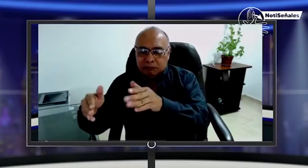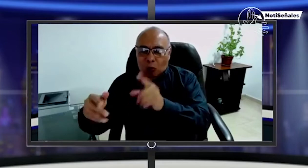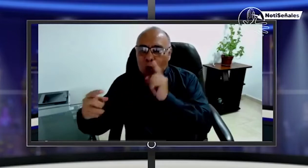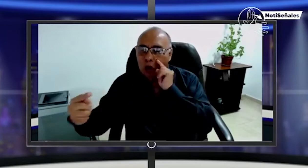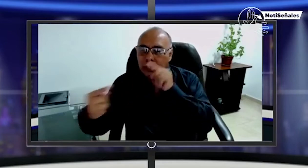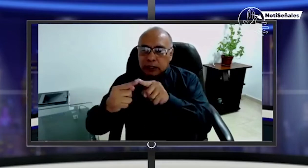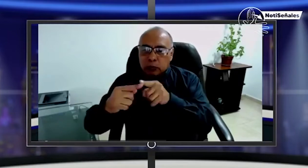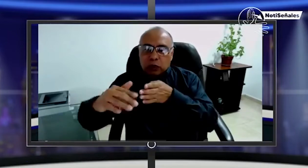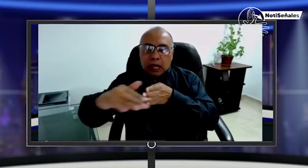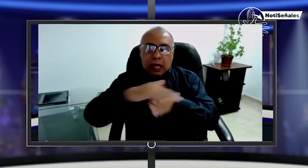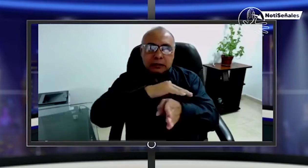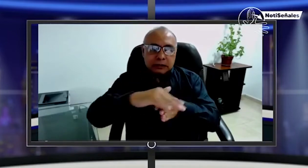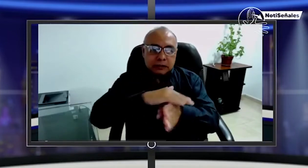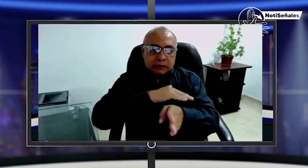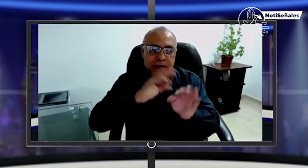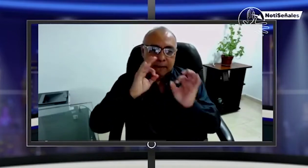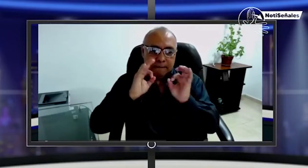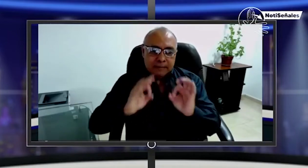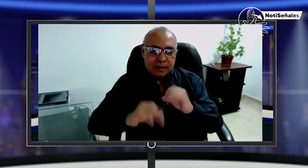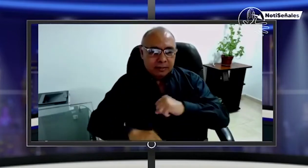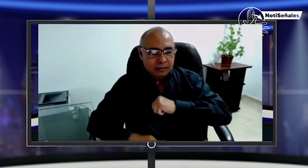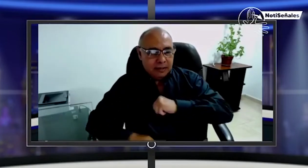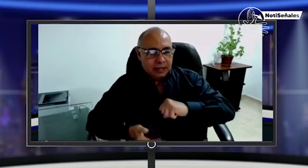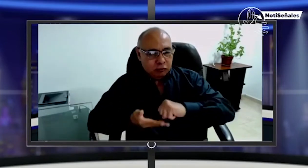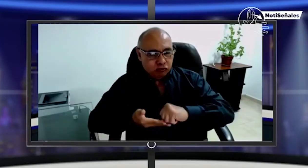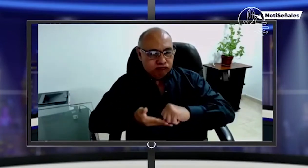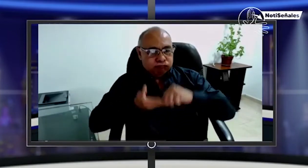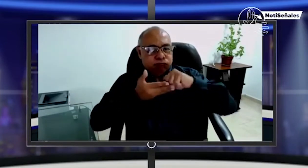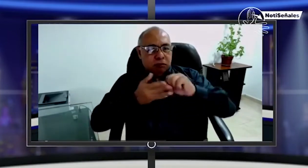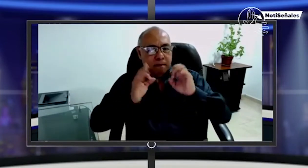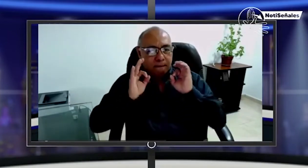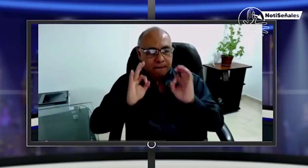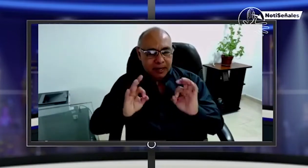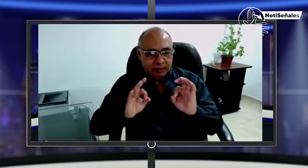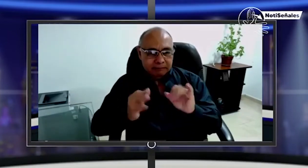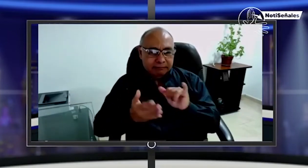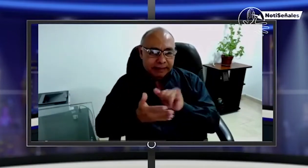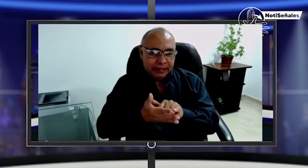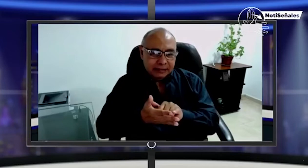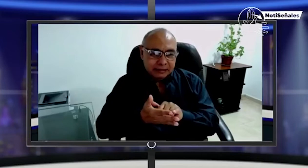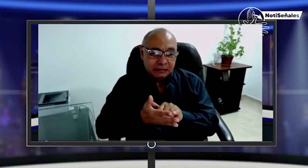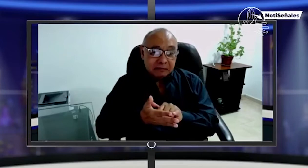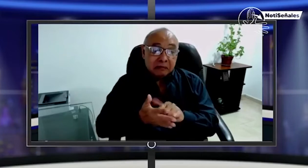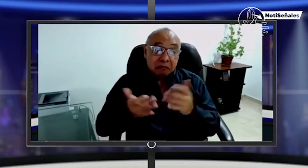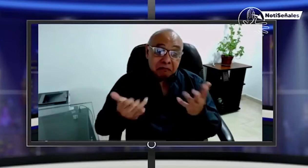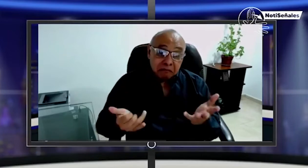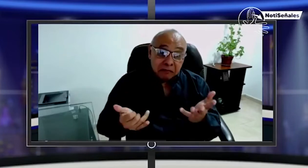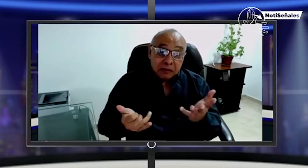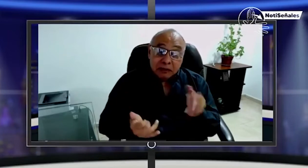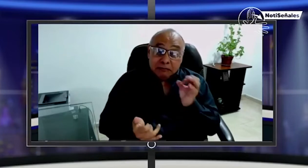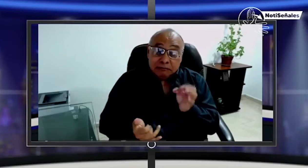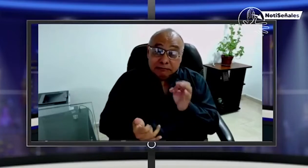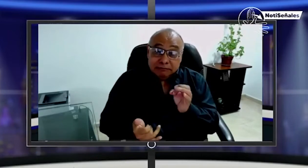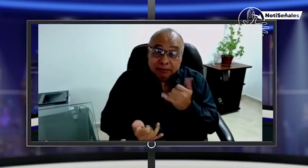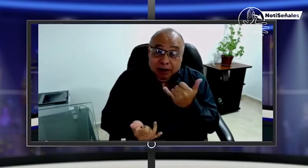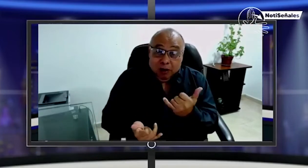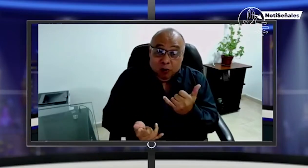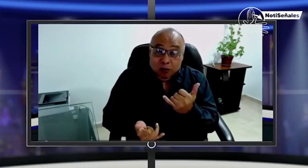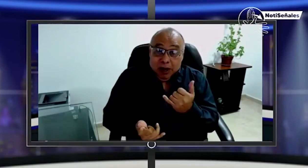para abrir esta clase de espacios con las entidades de manera tal que sea accesible y se garantice nuestros